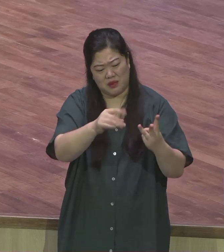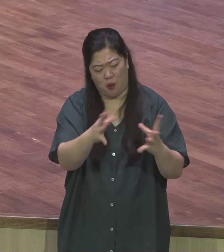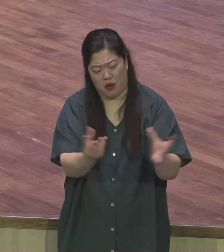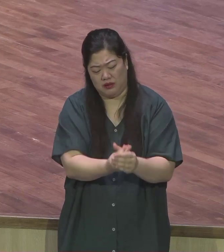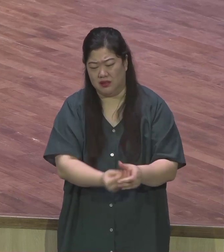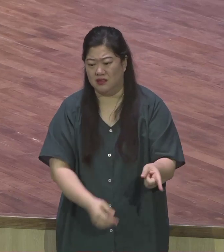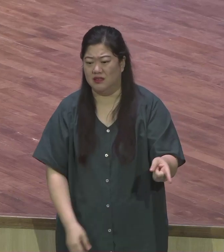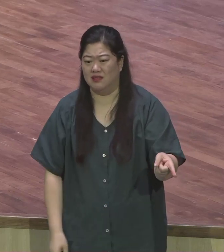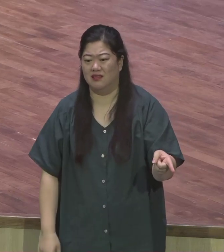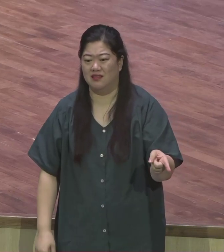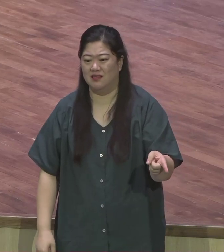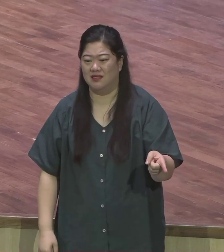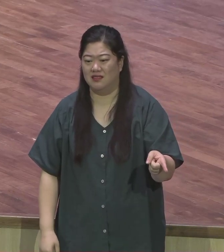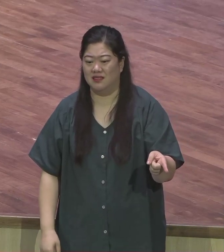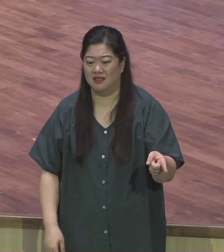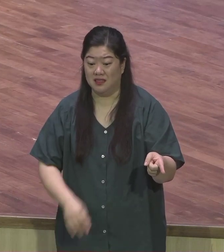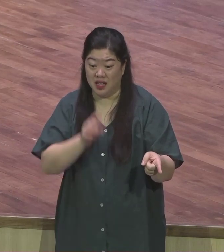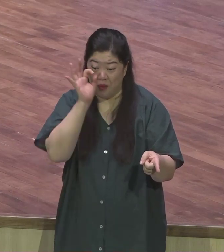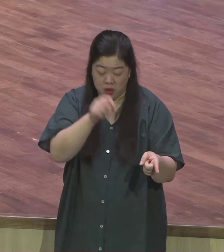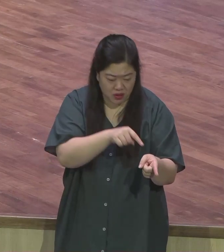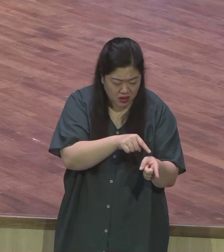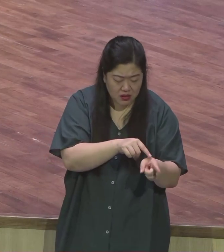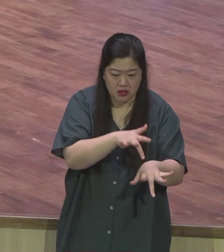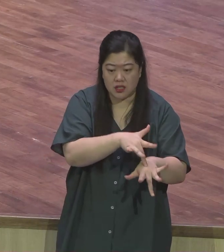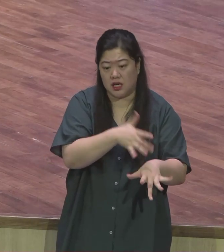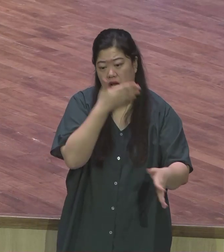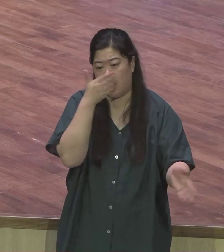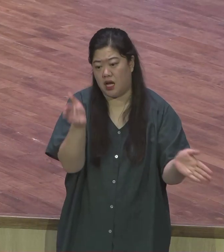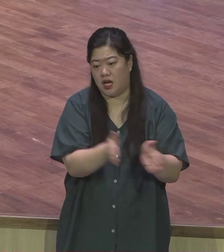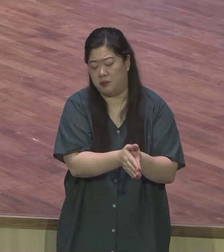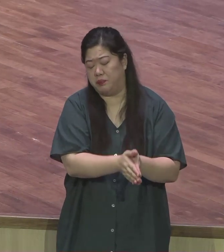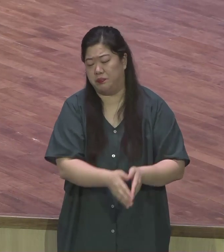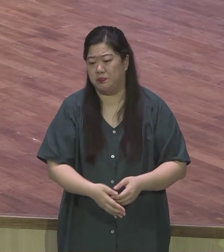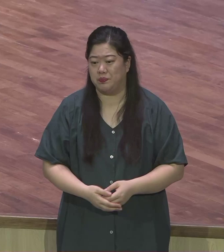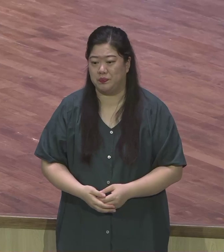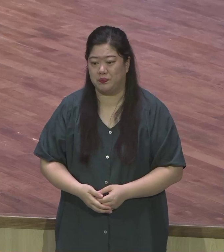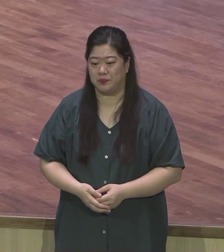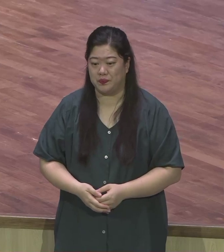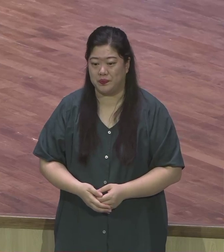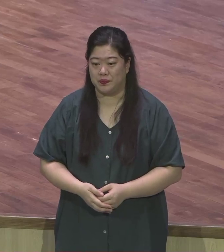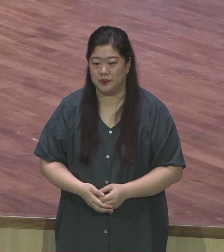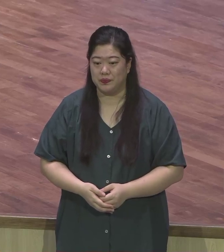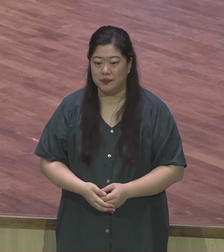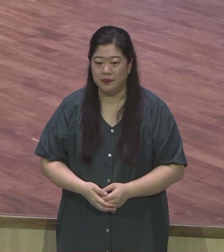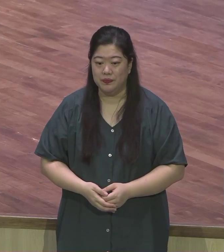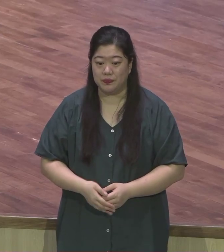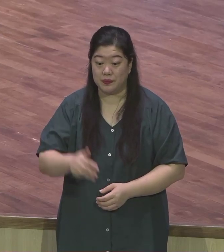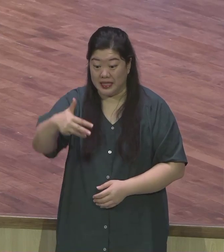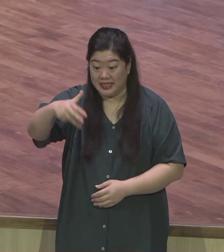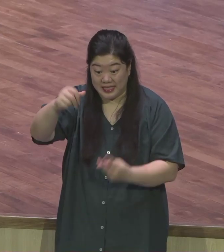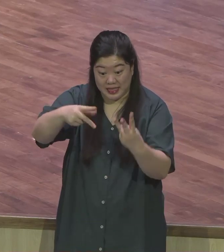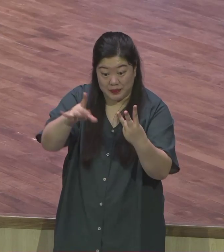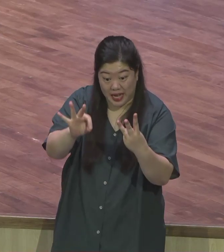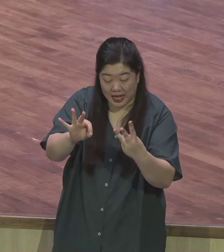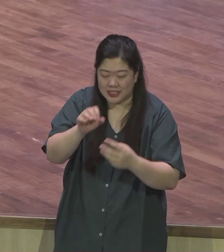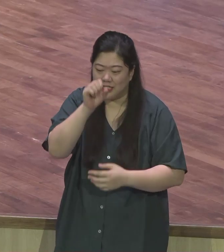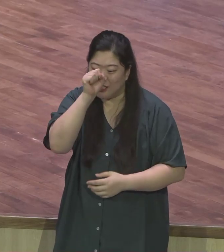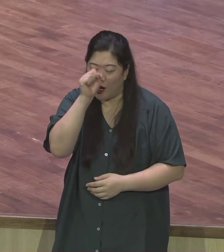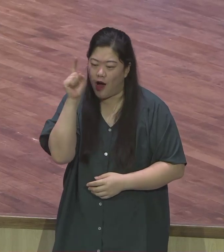철저히 사단의 바로 계산법인 것입니다 창세기 3장에도 나왔지만 너희가 그것을 먹는 날에는 너희 눈이 밝아져서